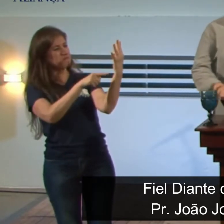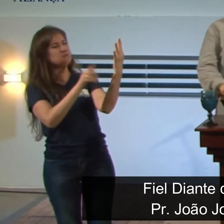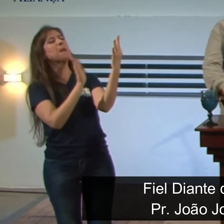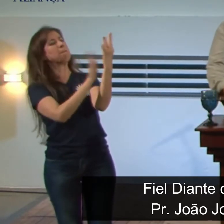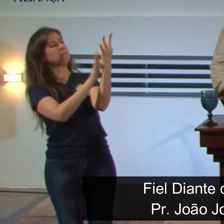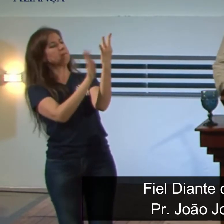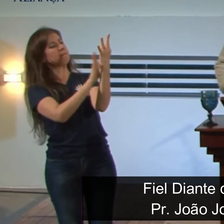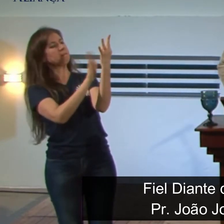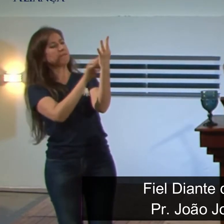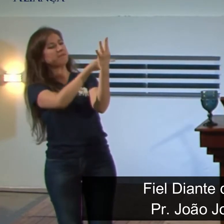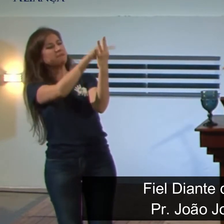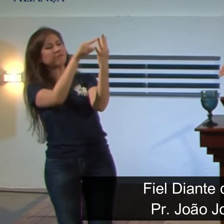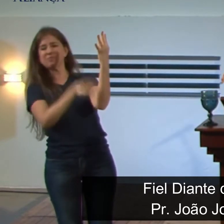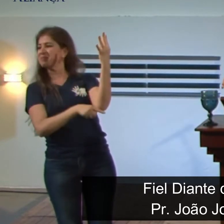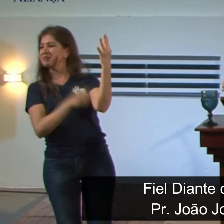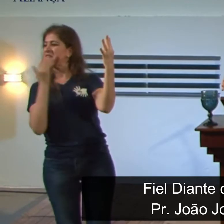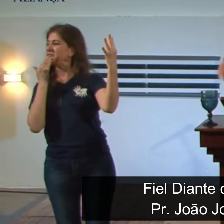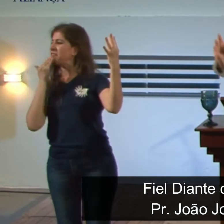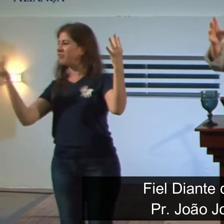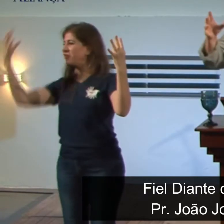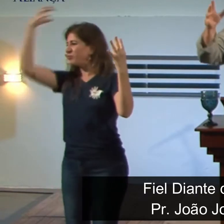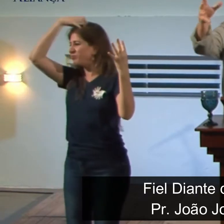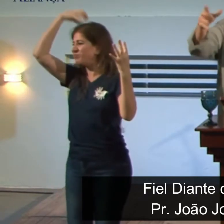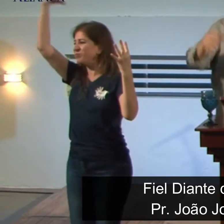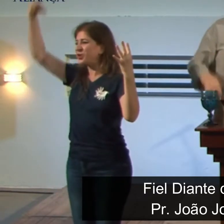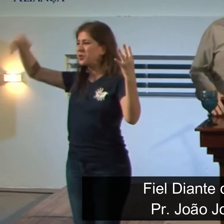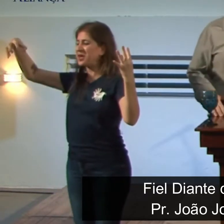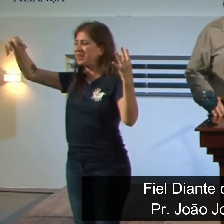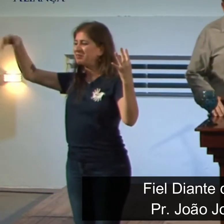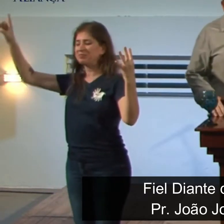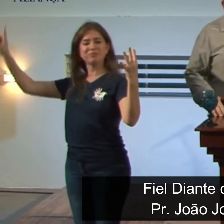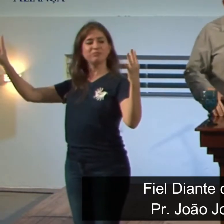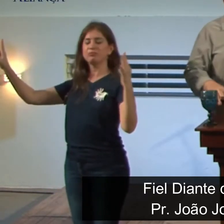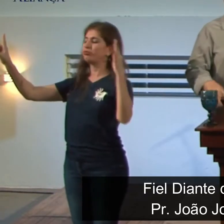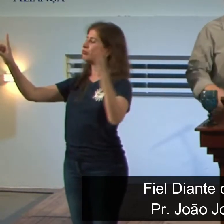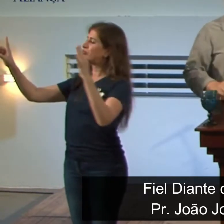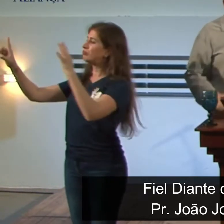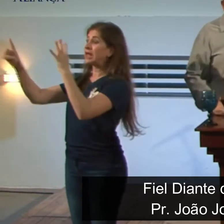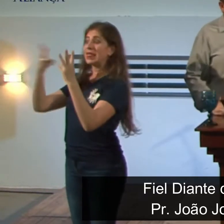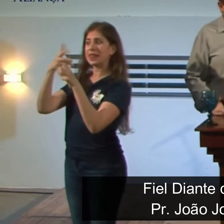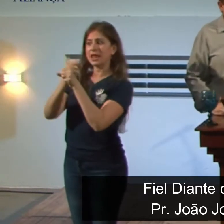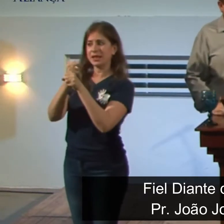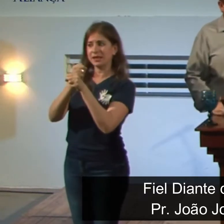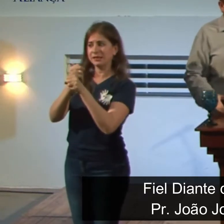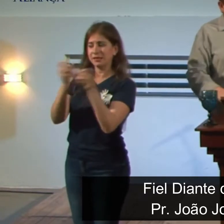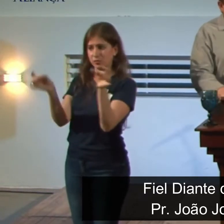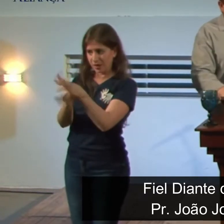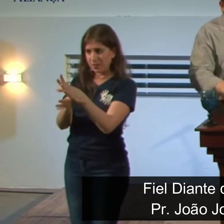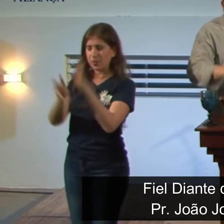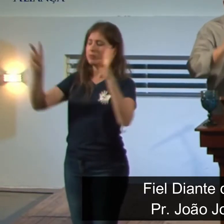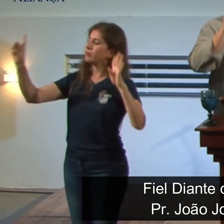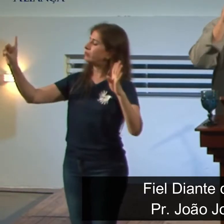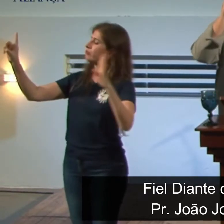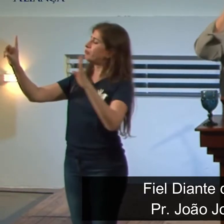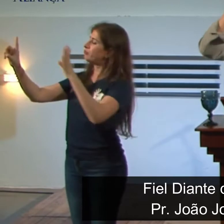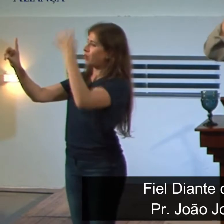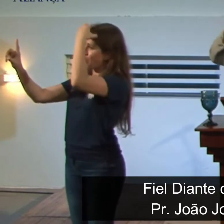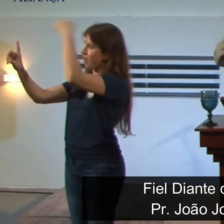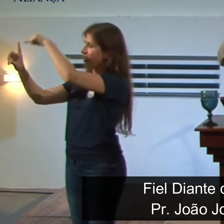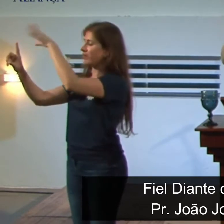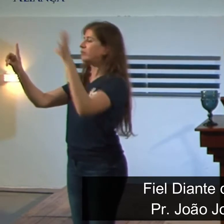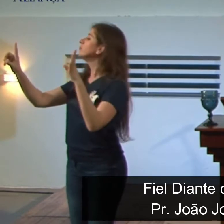Nosor. Ao final dos três anos, aqueles jovens foram apresentados ao rei, versículo 18. Não havia